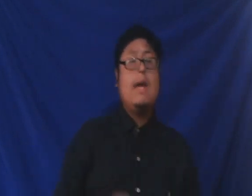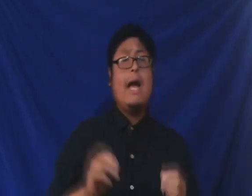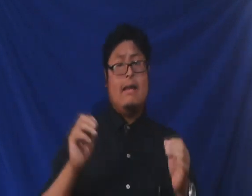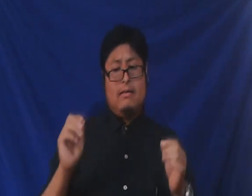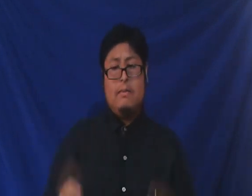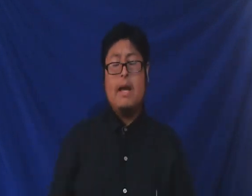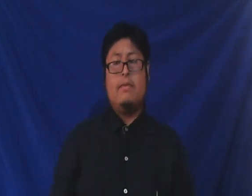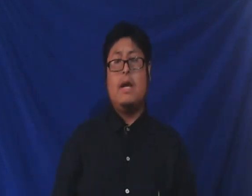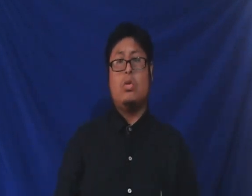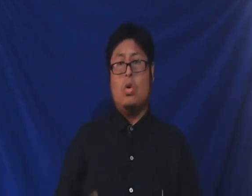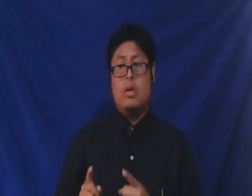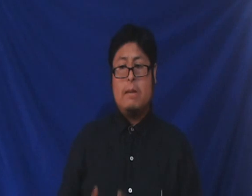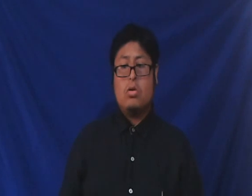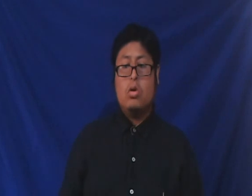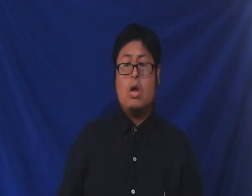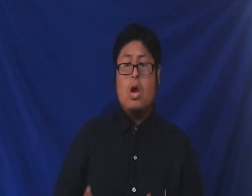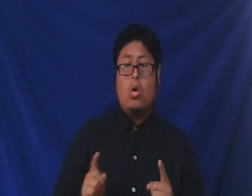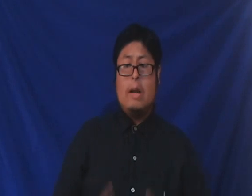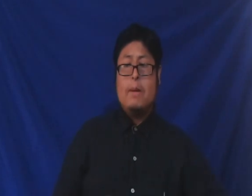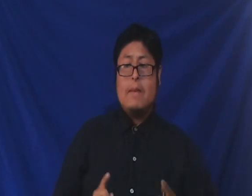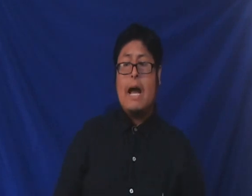bien es cierto, Nimrod con la primera